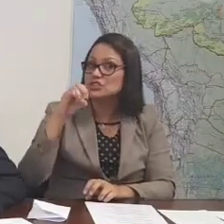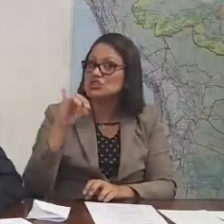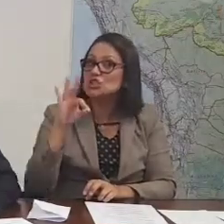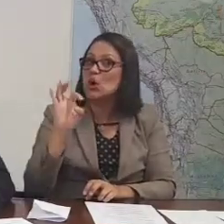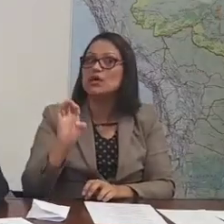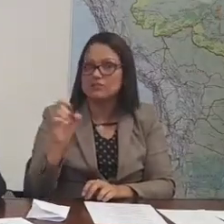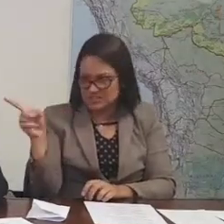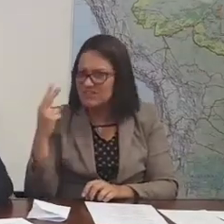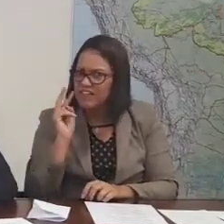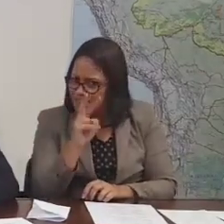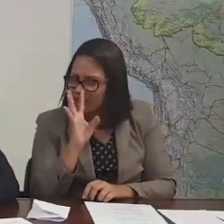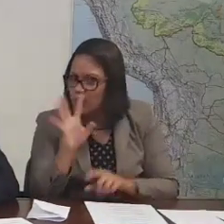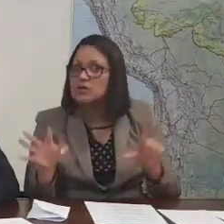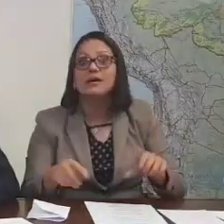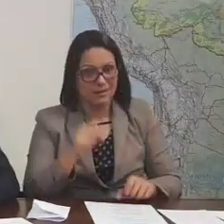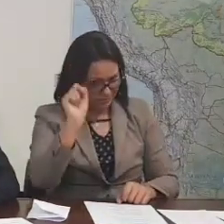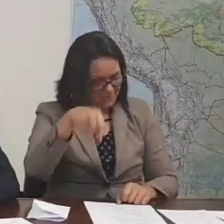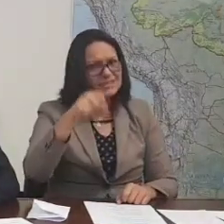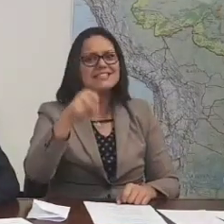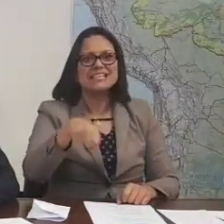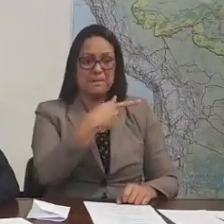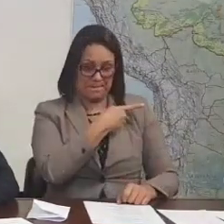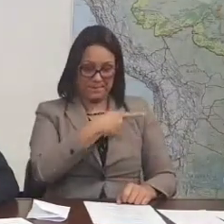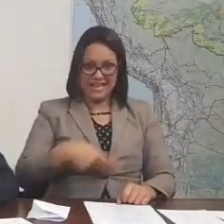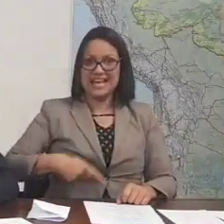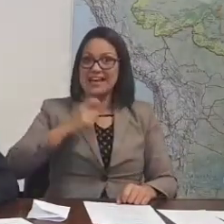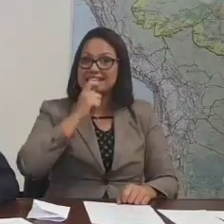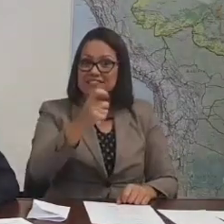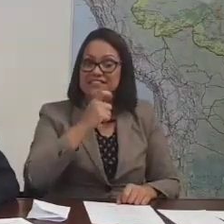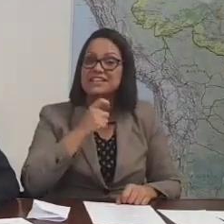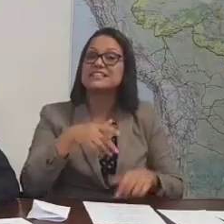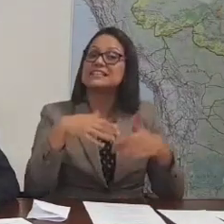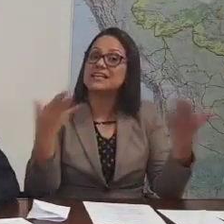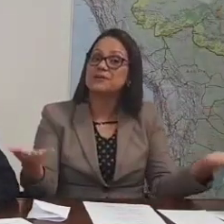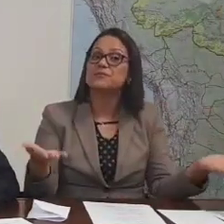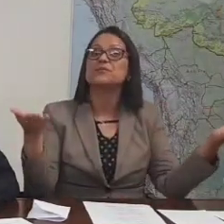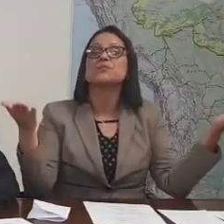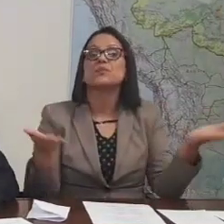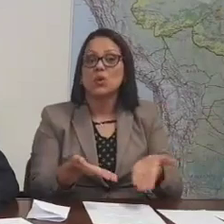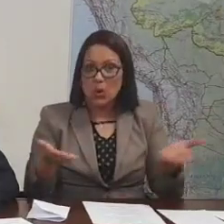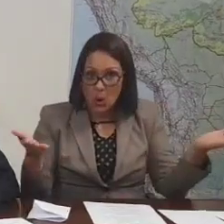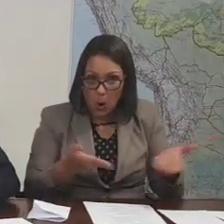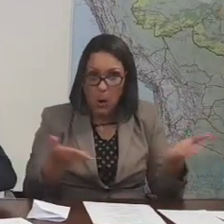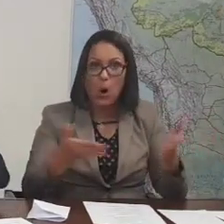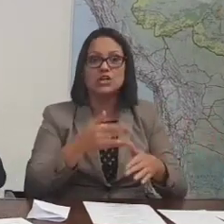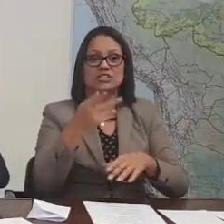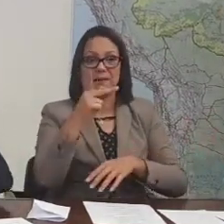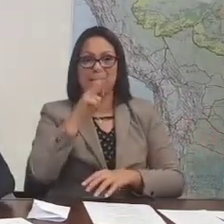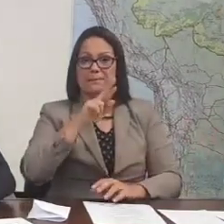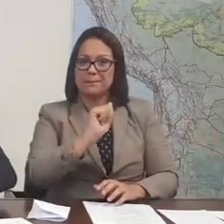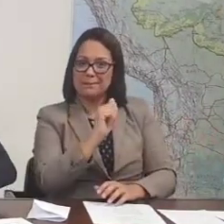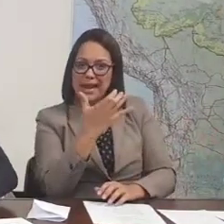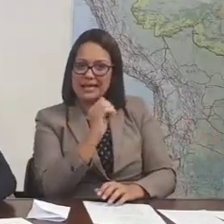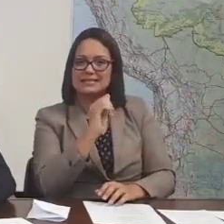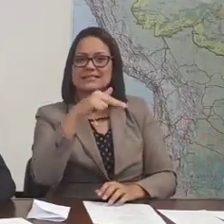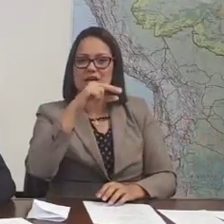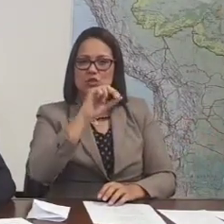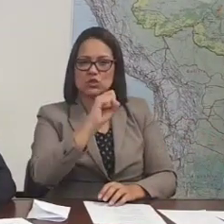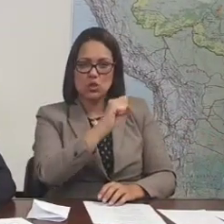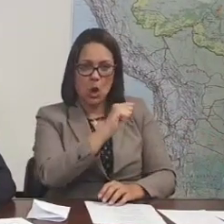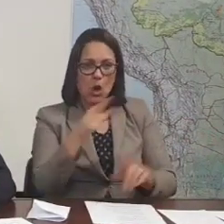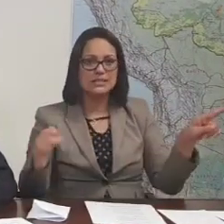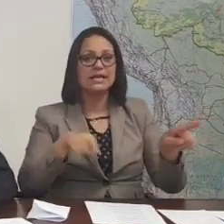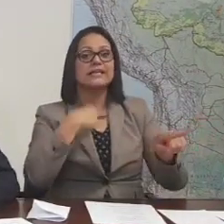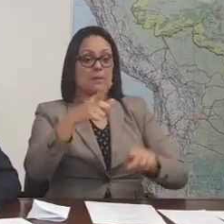presidente vai jogar lá. É o presidente que está lá. O dia é total, 100%. Depois da Praça é Nossa, um programa maravilhoso. depois do